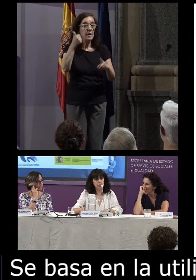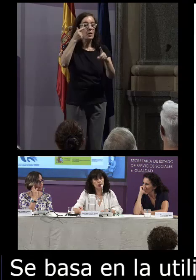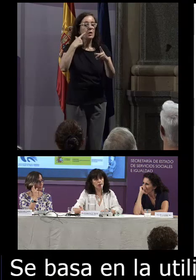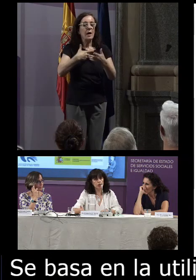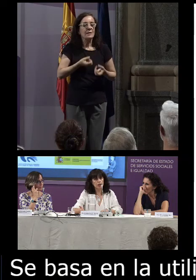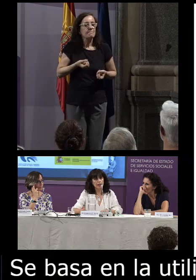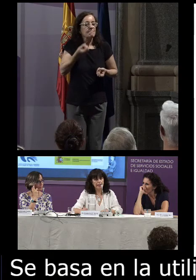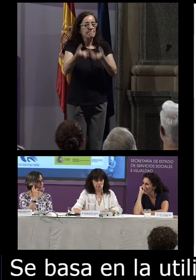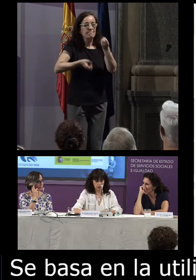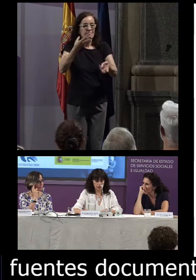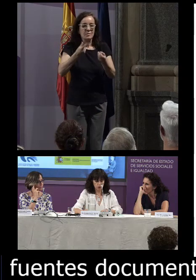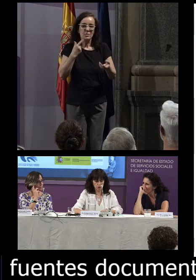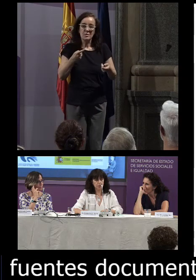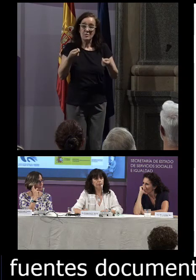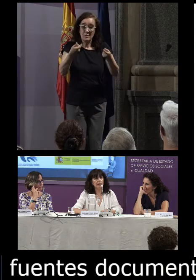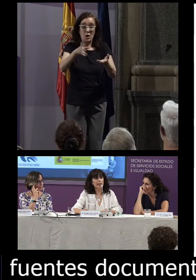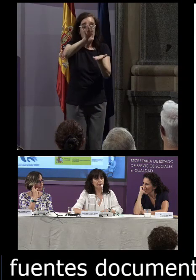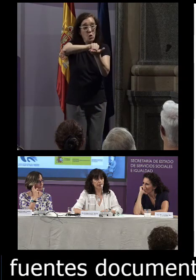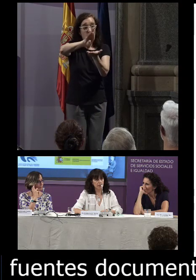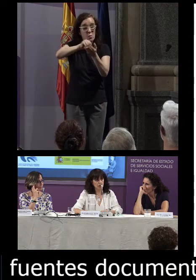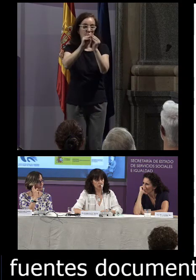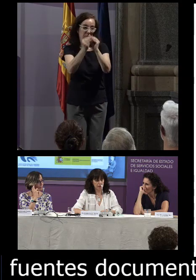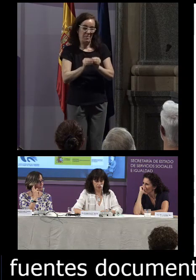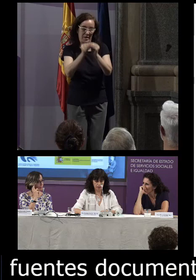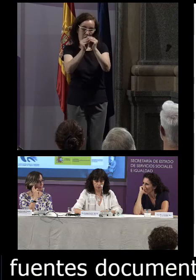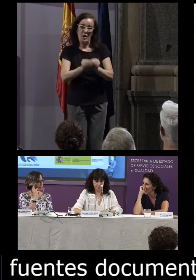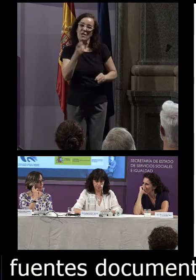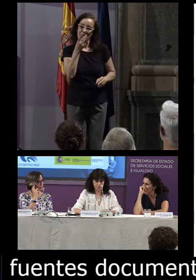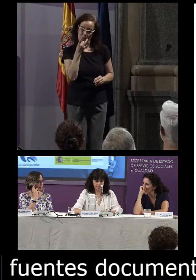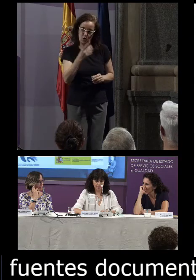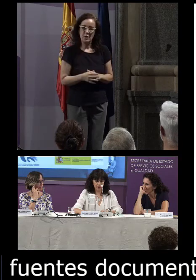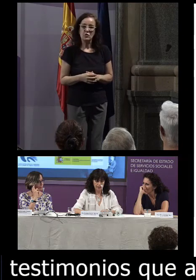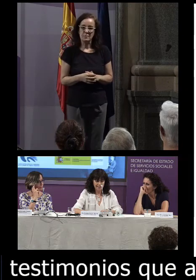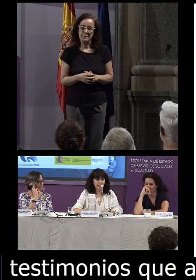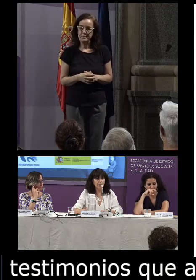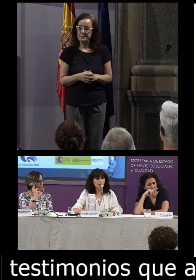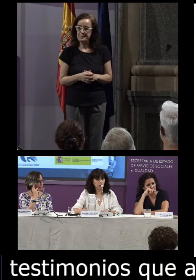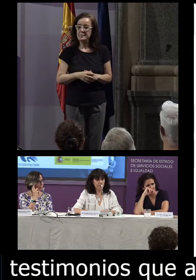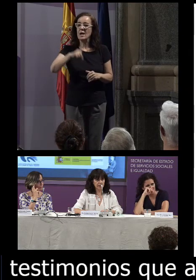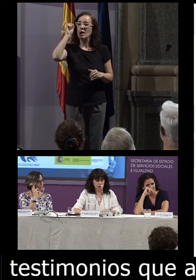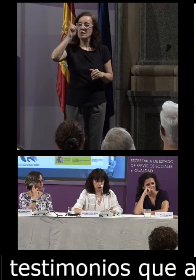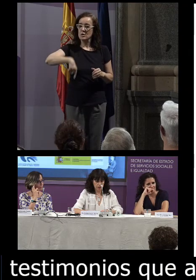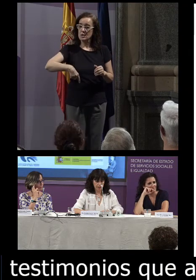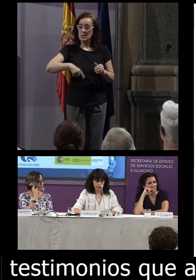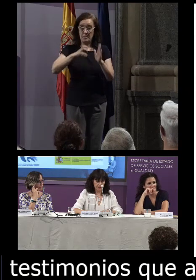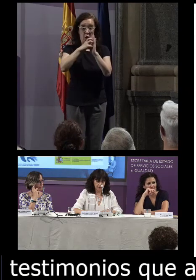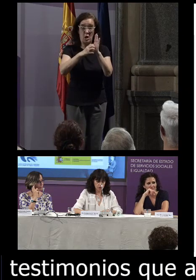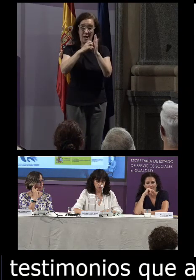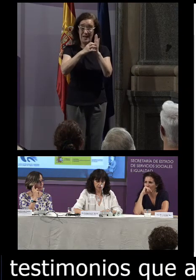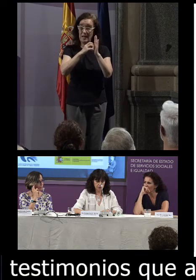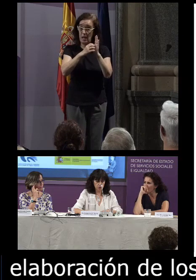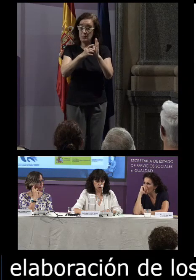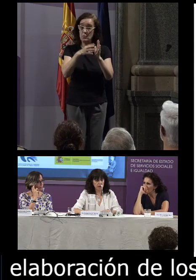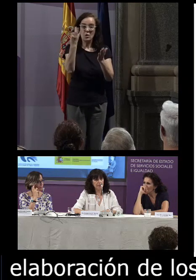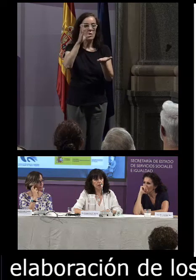testimonios que aportan los corpus para la elaboración de los diccionarios también los gramáticos necesitan